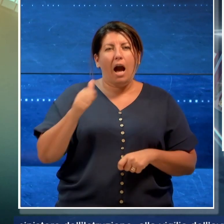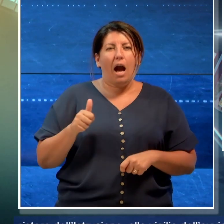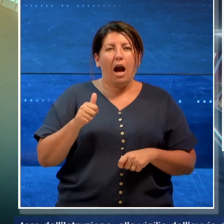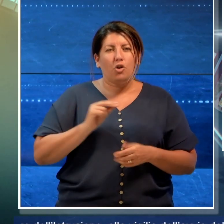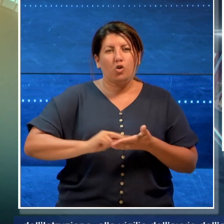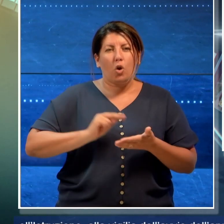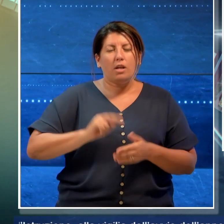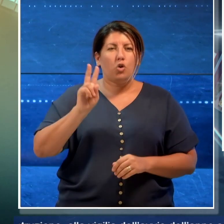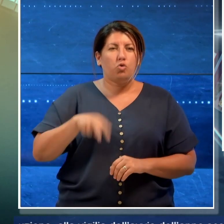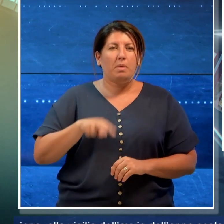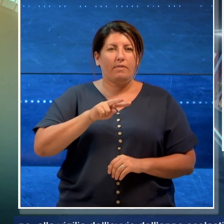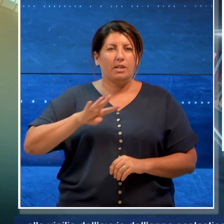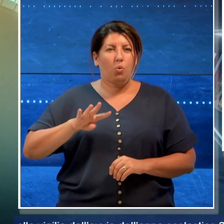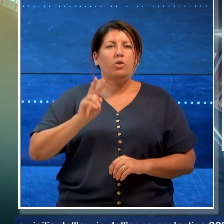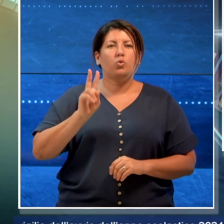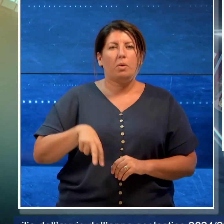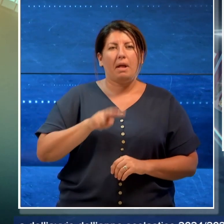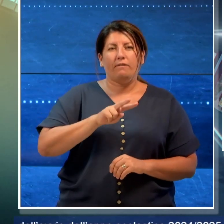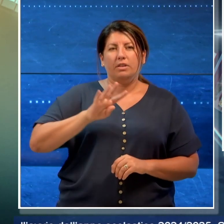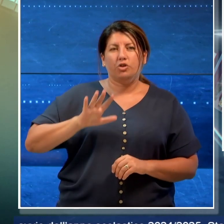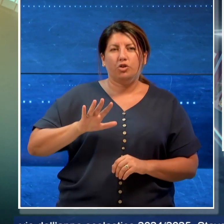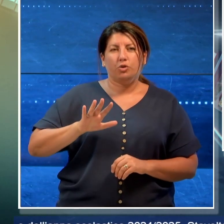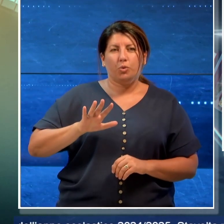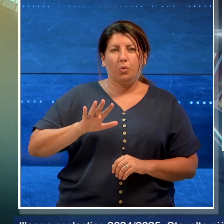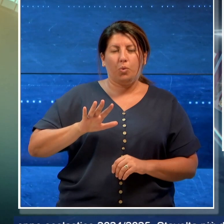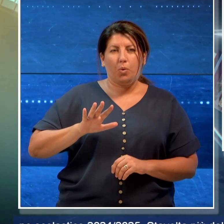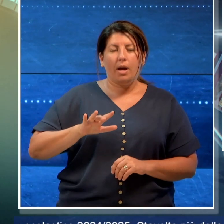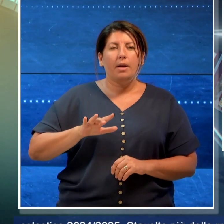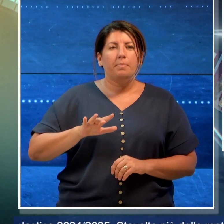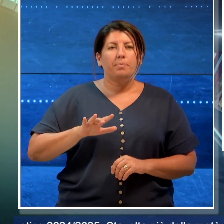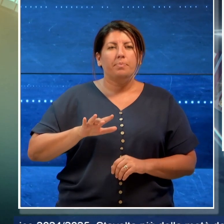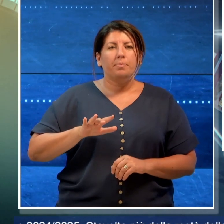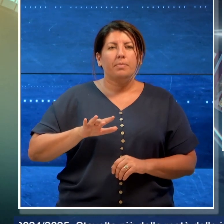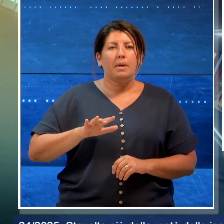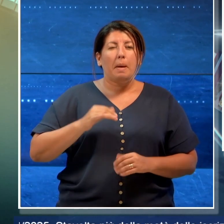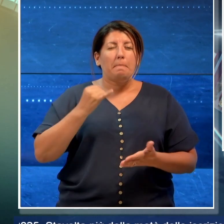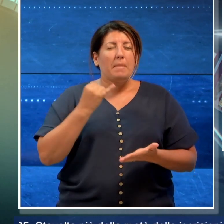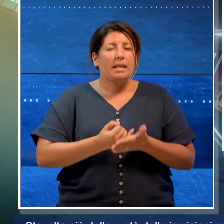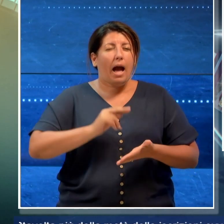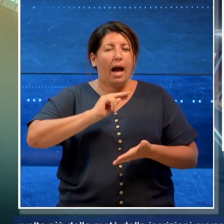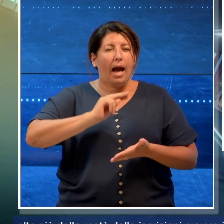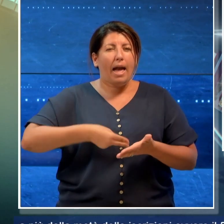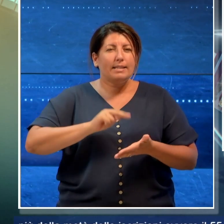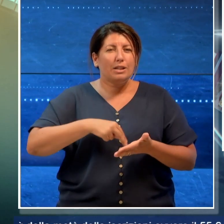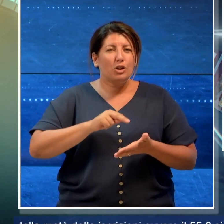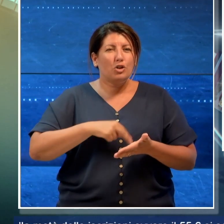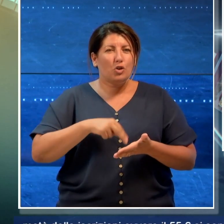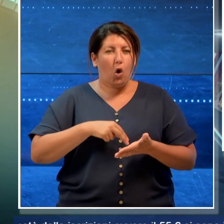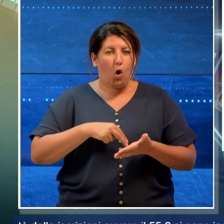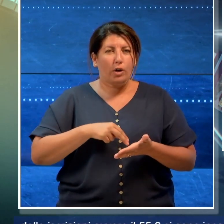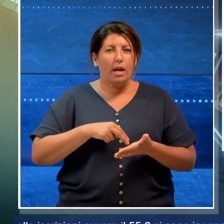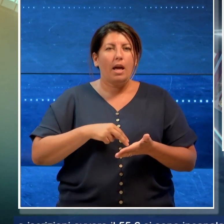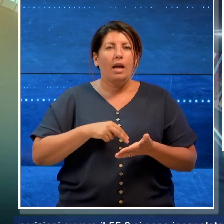-2025. Stavolta più della metà delle iscrizioni, ovvero il